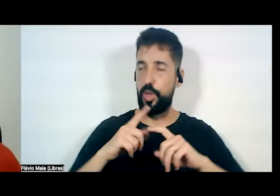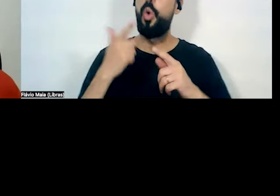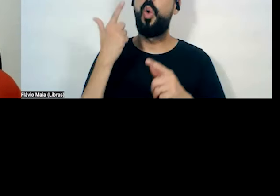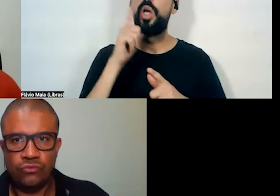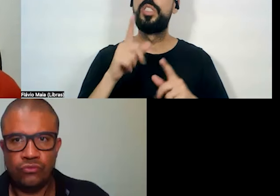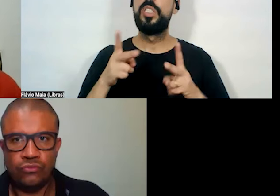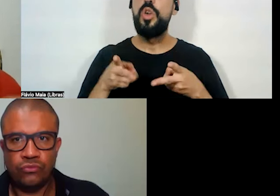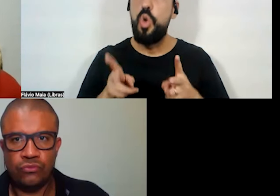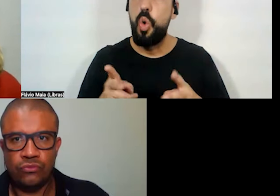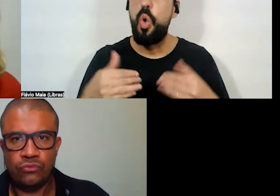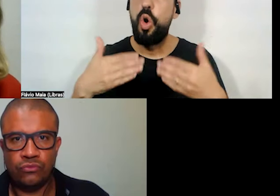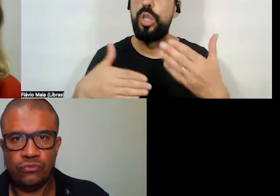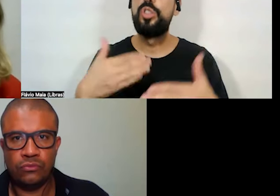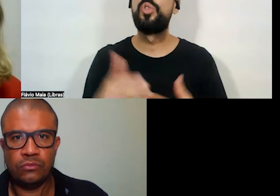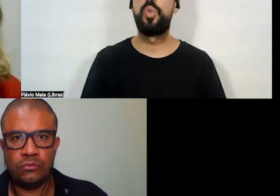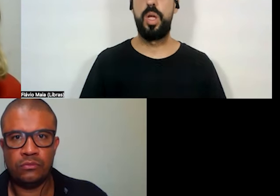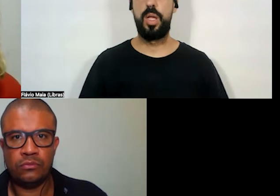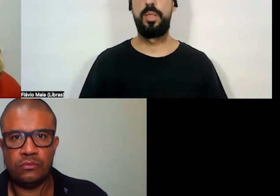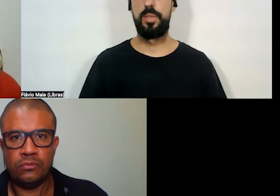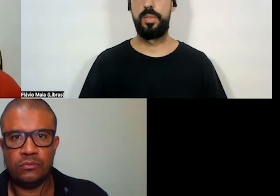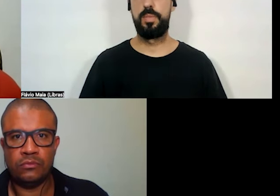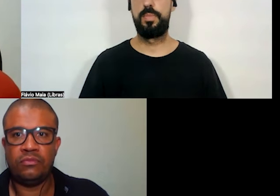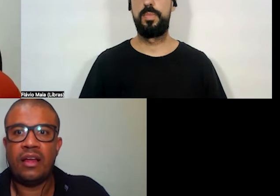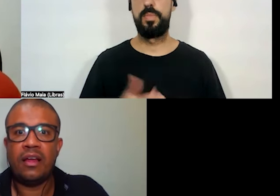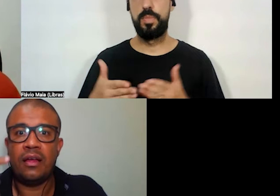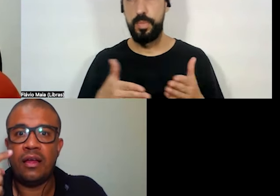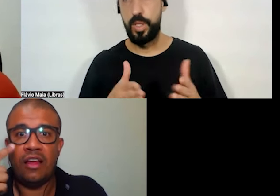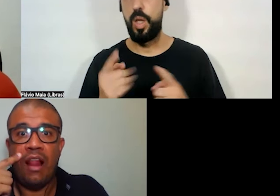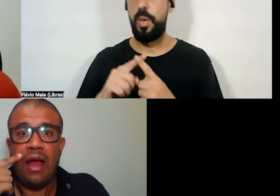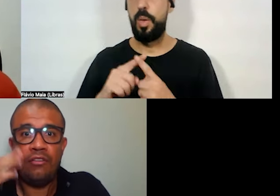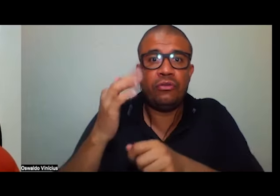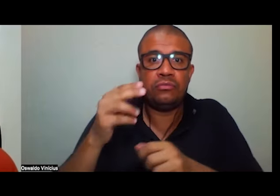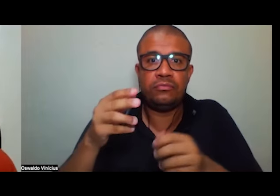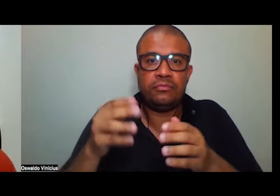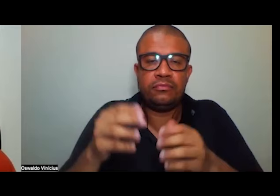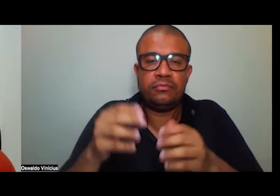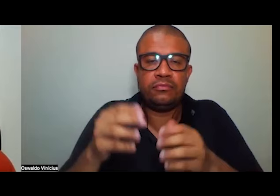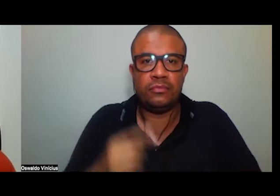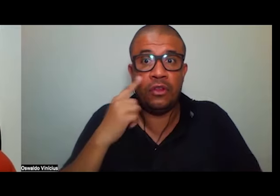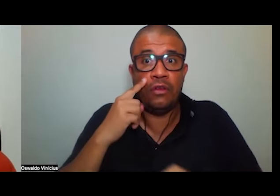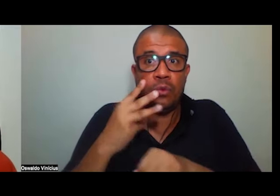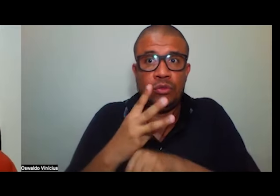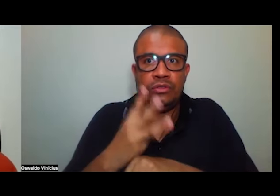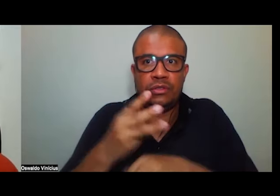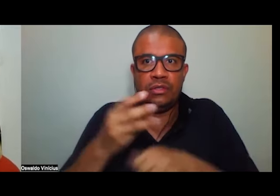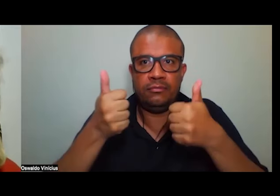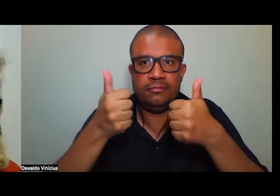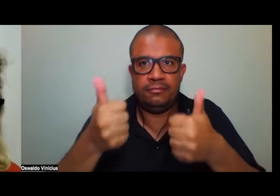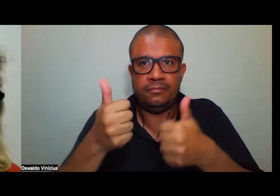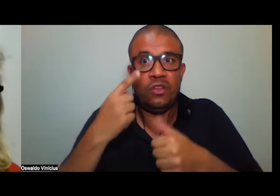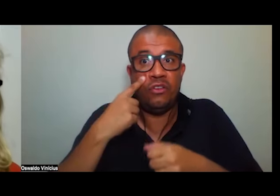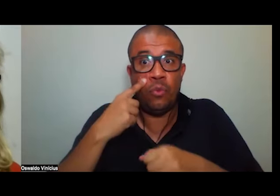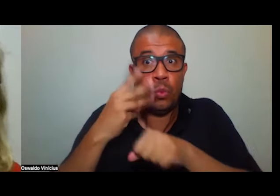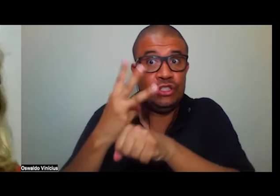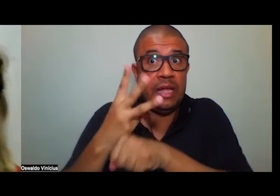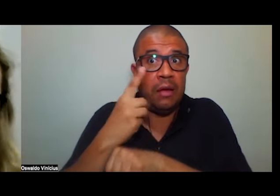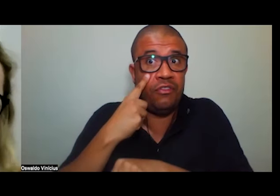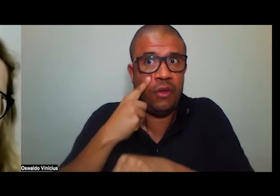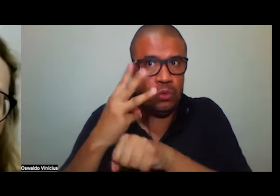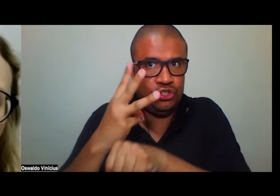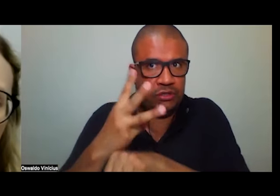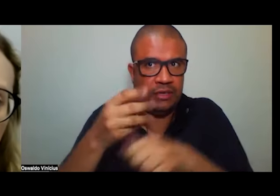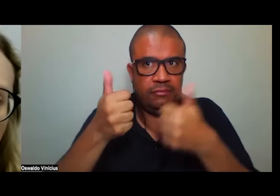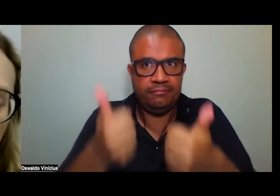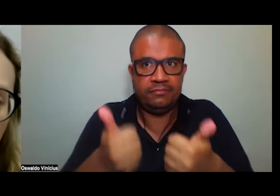engolindo e passando para o próximo ponto. Quero dizer para vocês, portanto, ao concluir, que não é